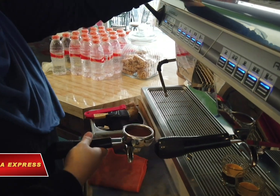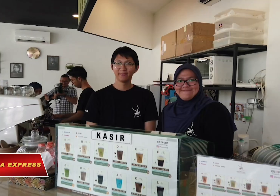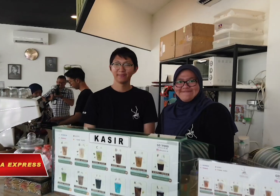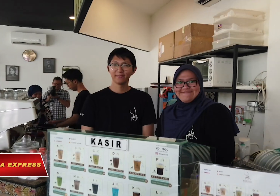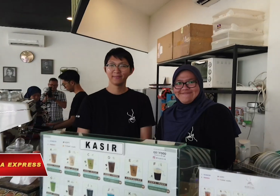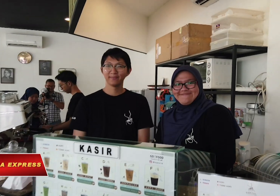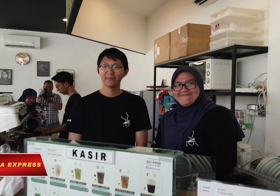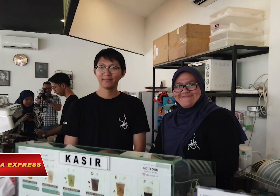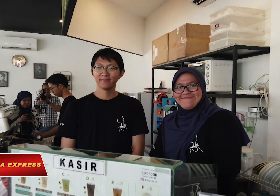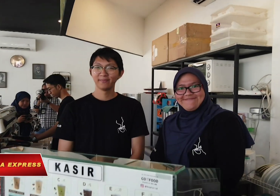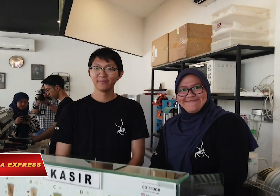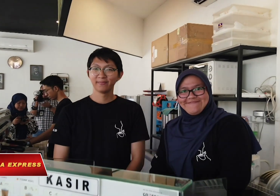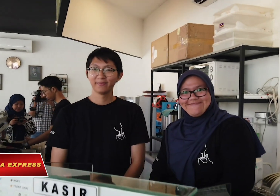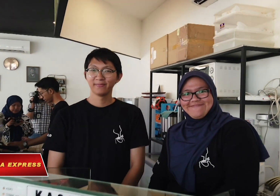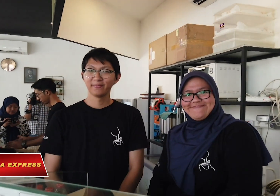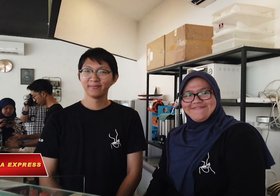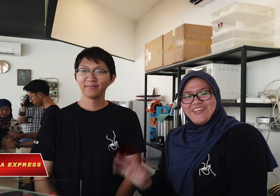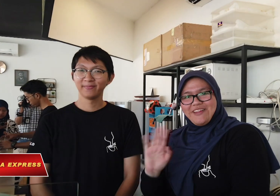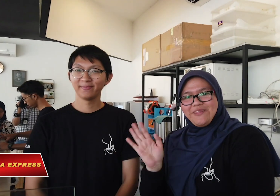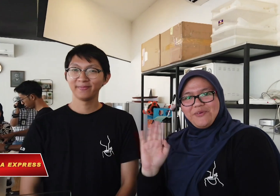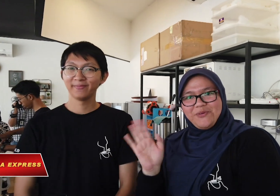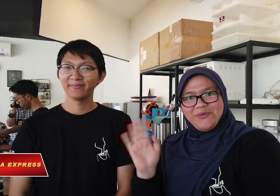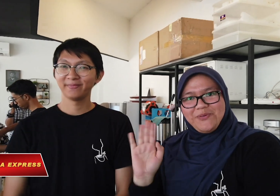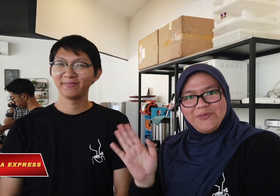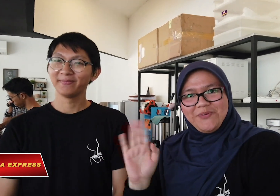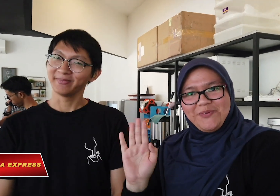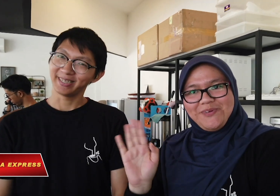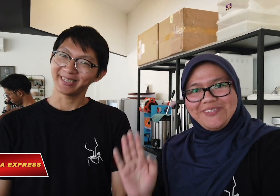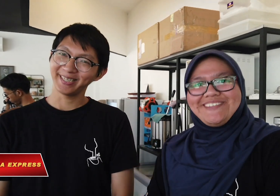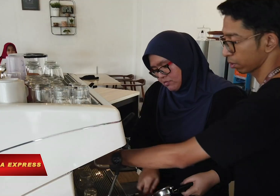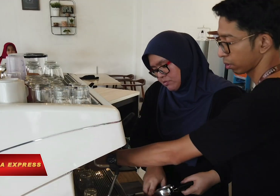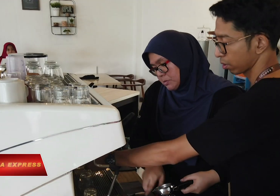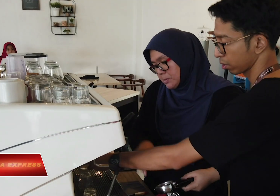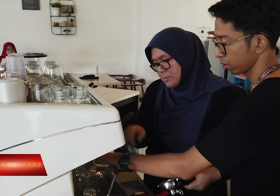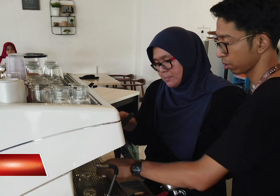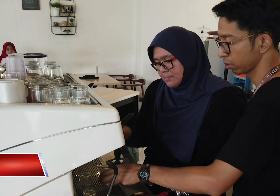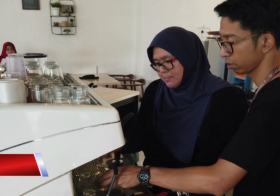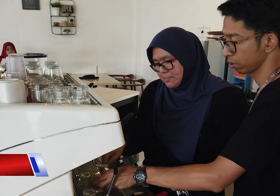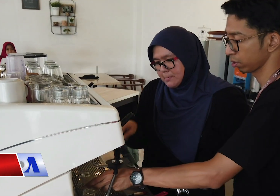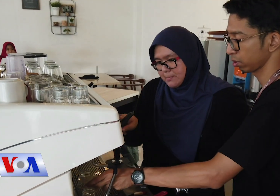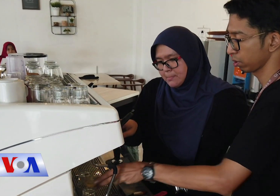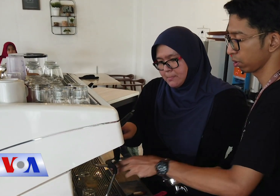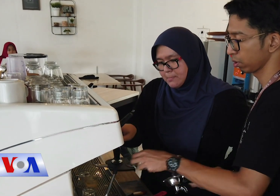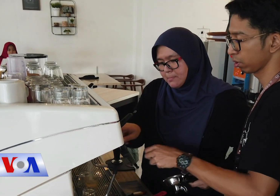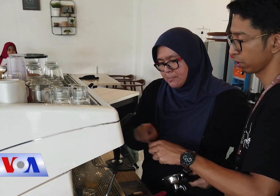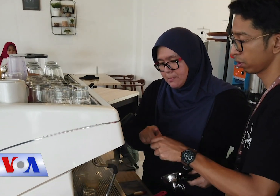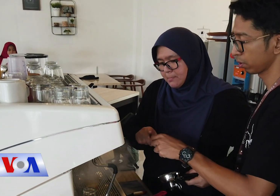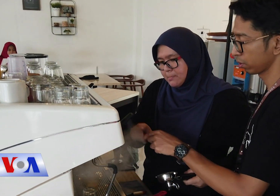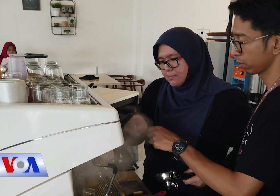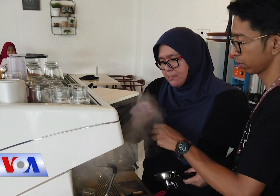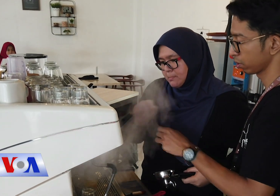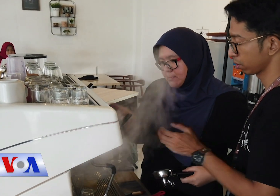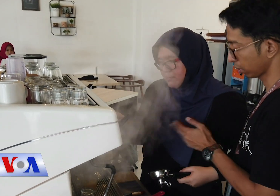Copituli đã phục vụ khách hàng từ năm 2018. Quán cà phê thuê 6 nhân viên ở hai cửa hàng của họ và tất cả đều bị khiếm thính.